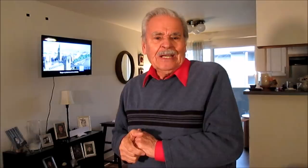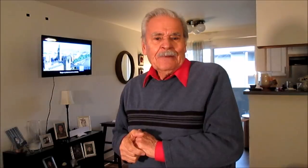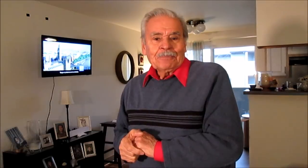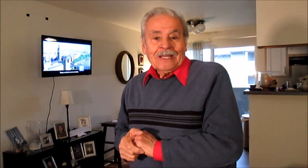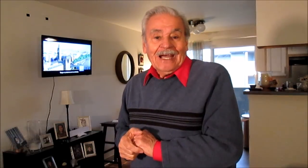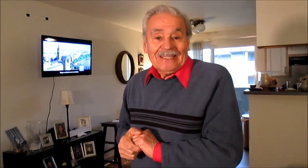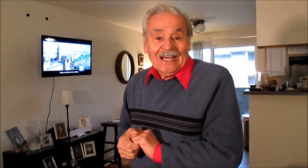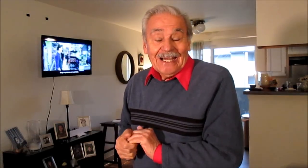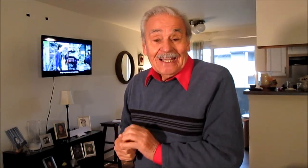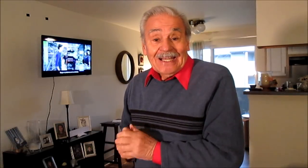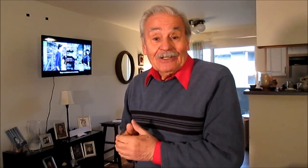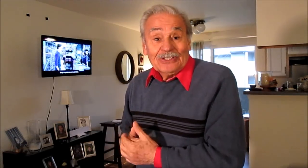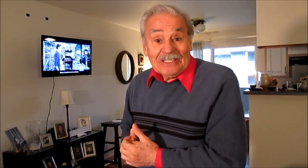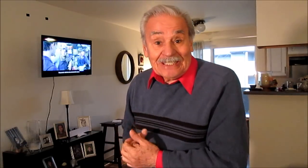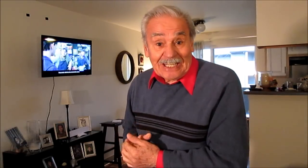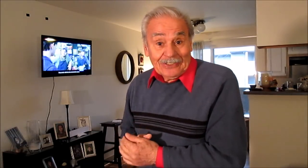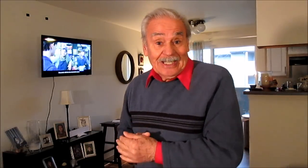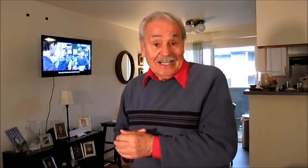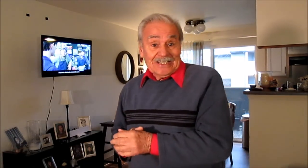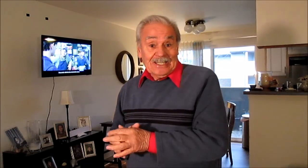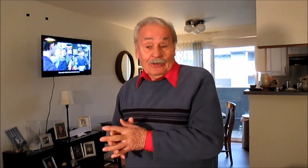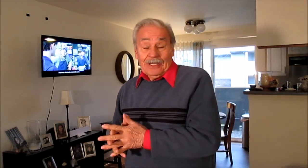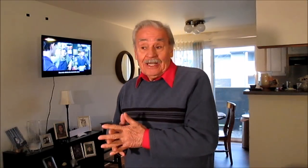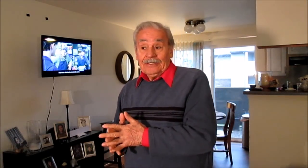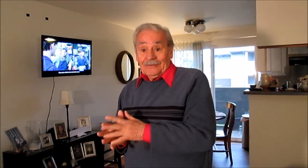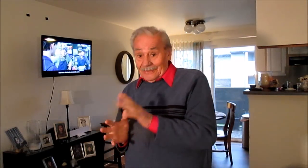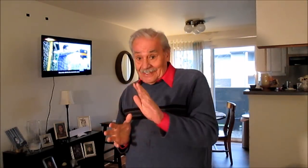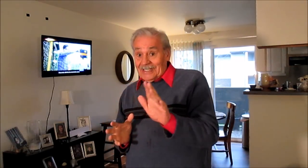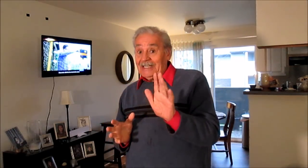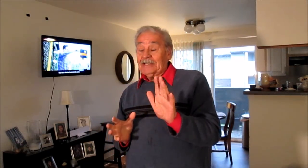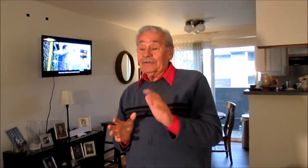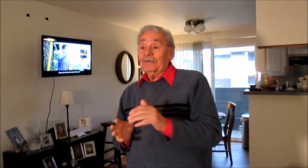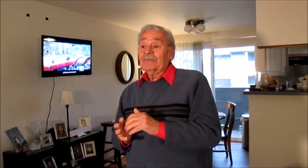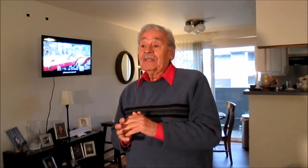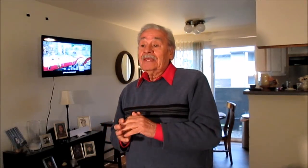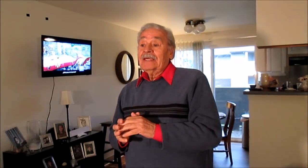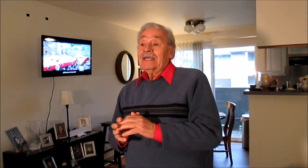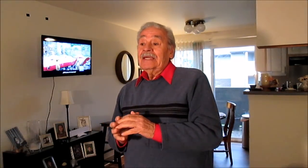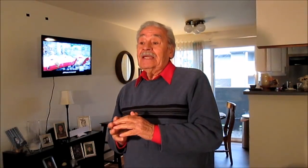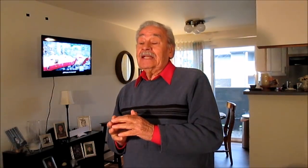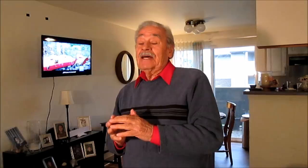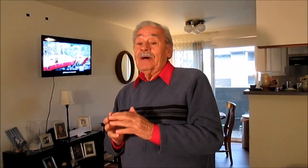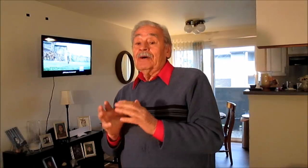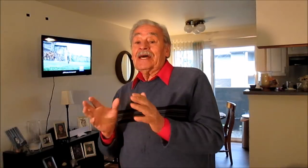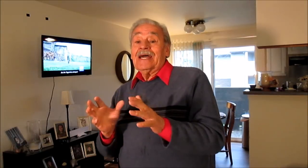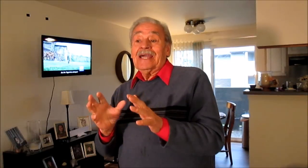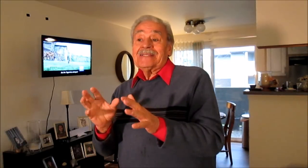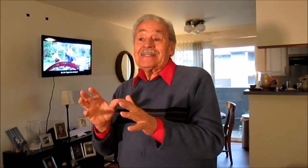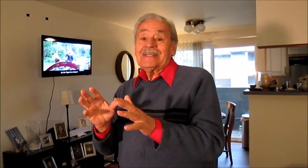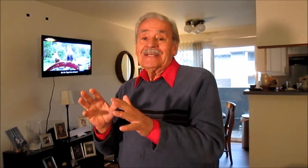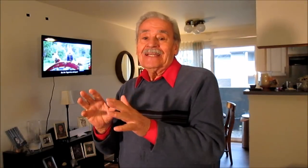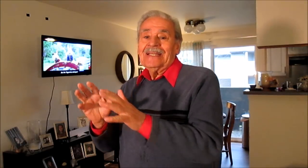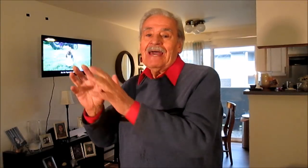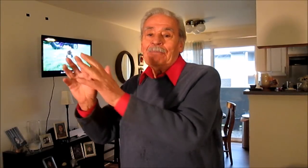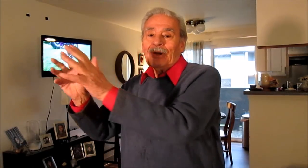hasta los tinteros de la casa de gobierno, decían ellos. Y claro, ahora es la época